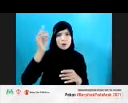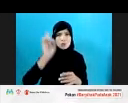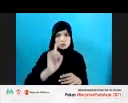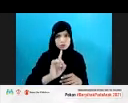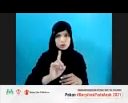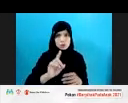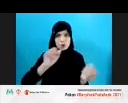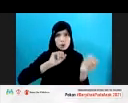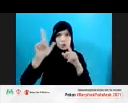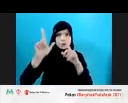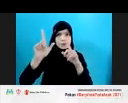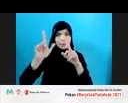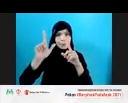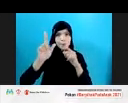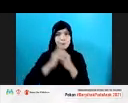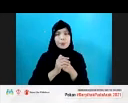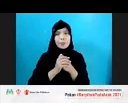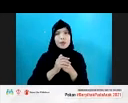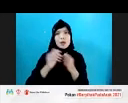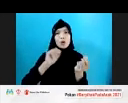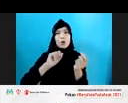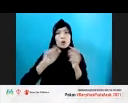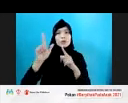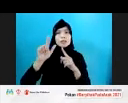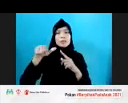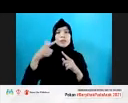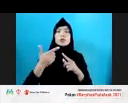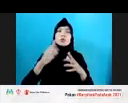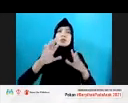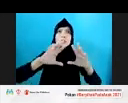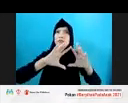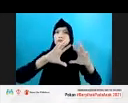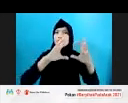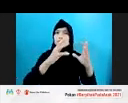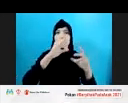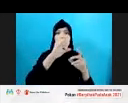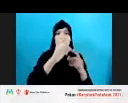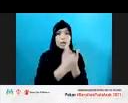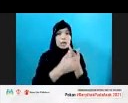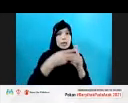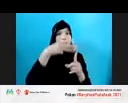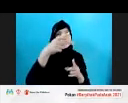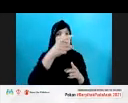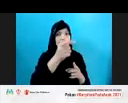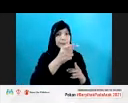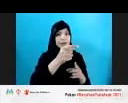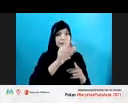konsepsinya itu ada di ruang cyber, bukan di ruang nyata.